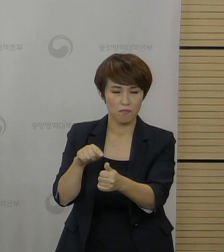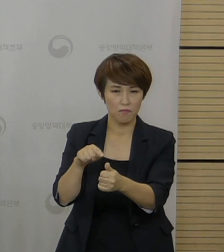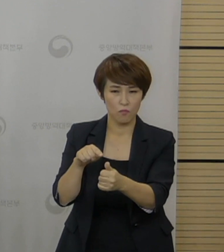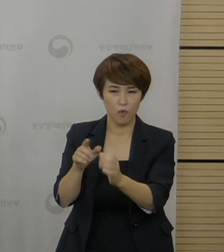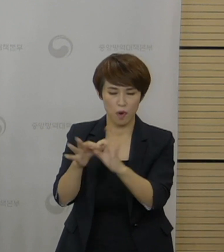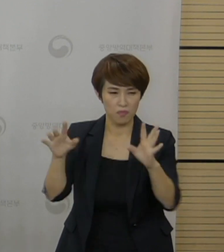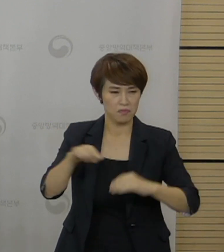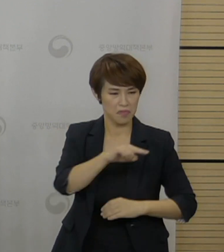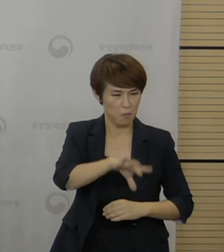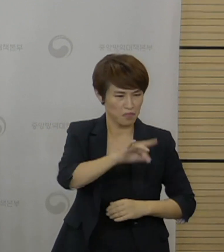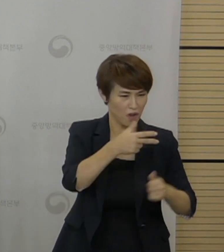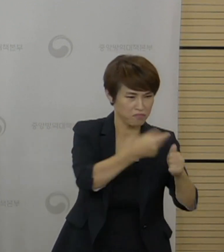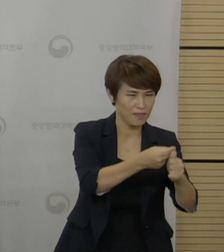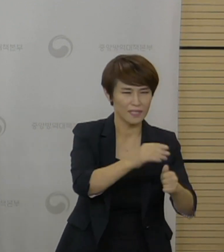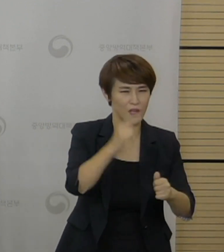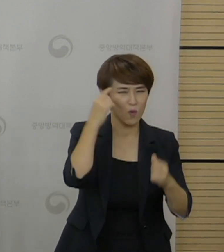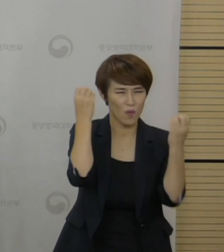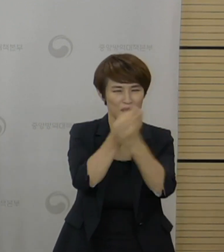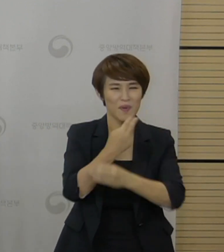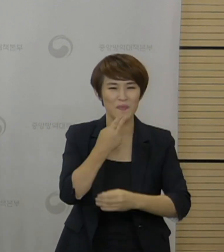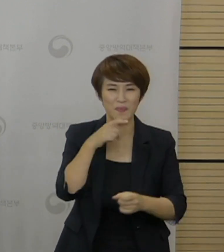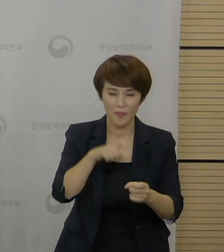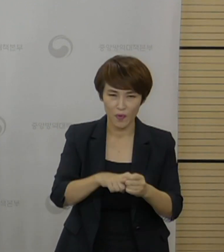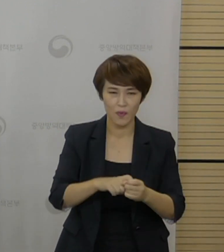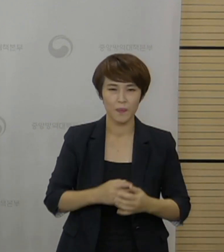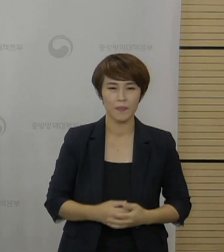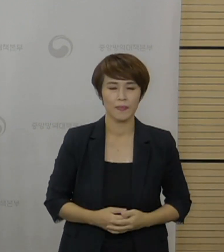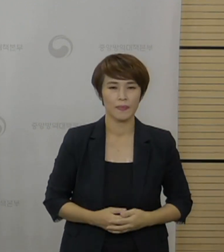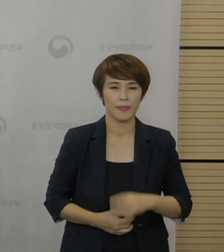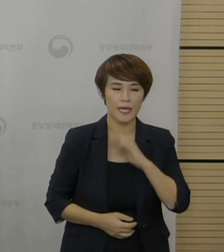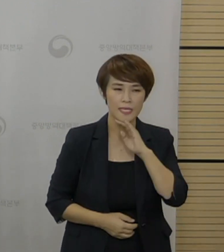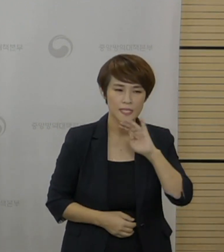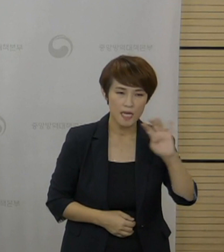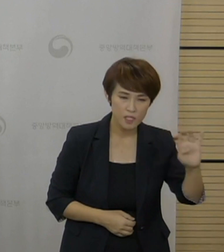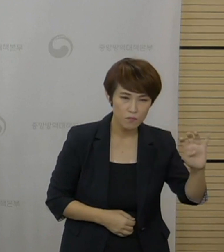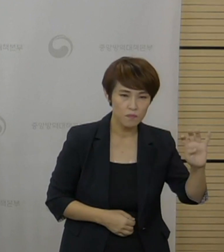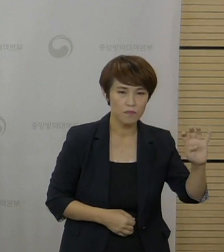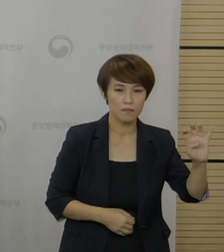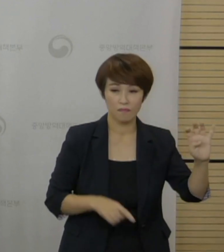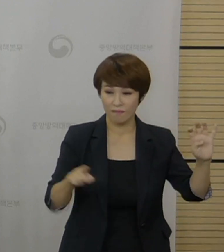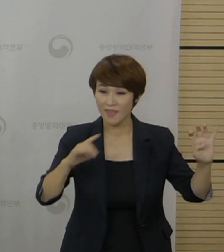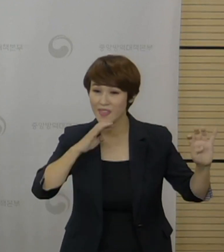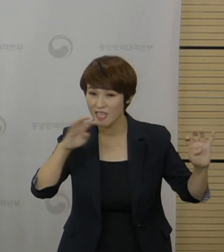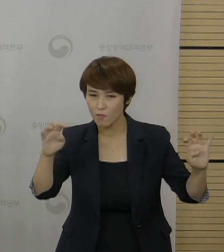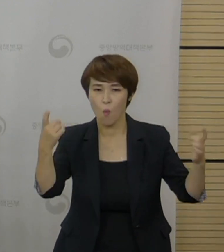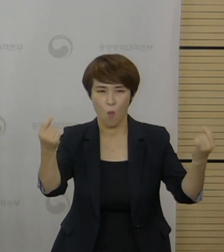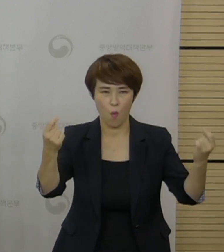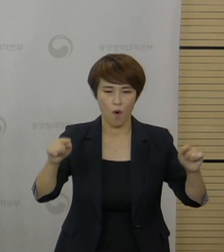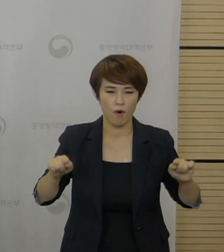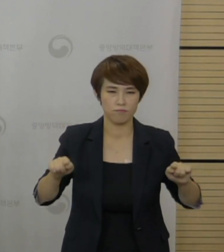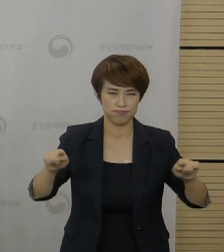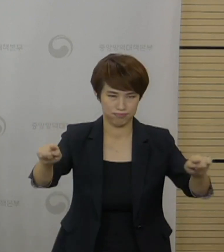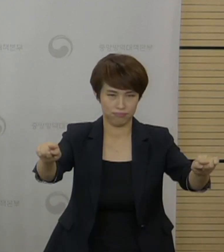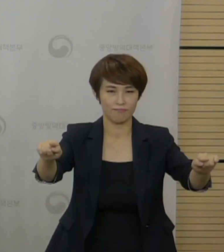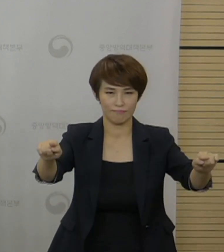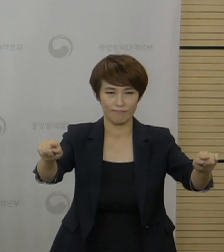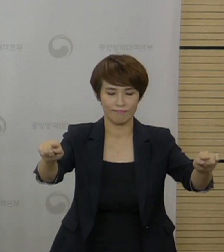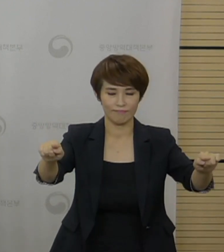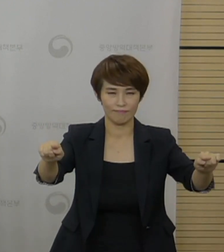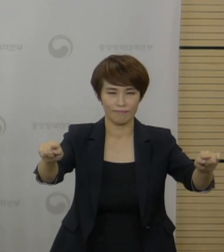50대나 40대 연령대가 진행되는 순서와 같이 지금 진행을 하는 걸로 협의를 하고 있고요.